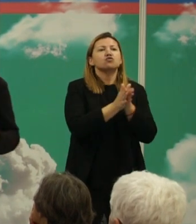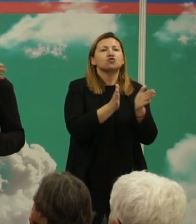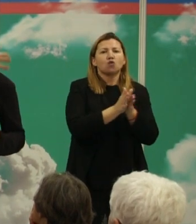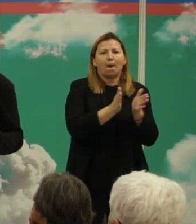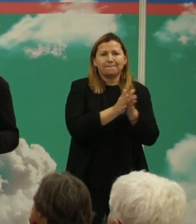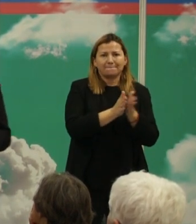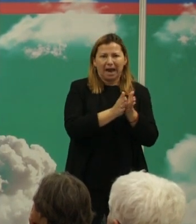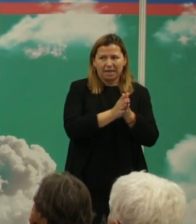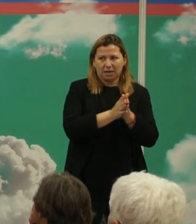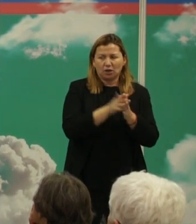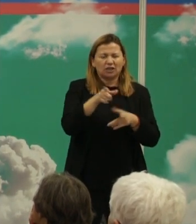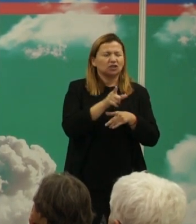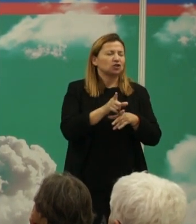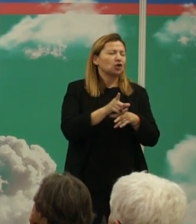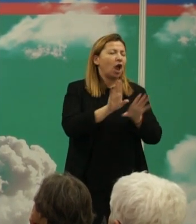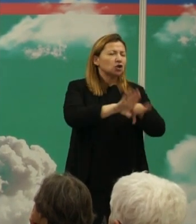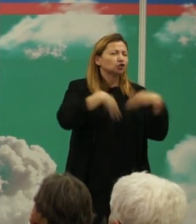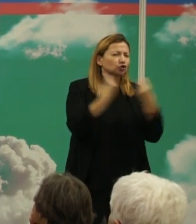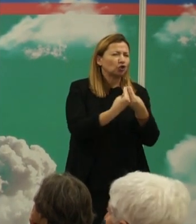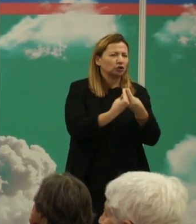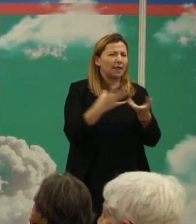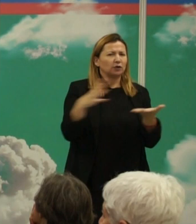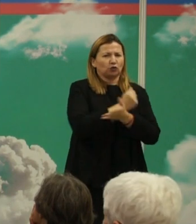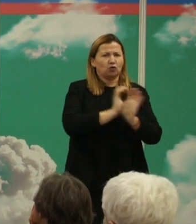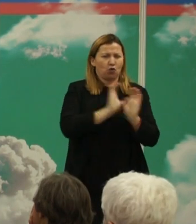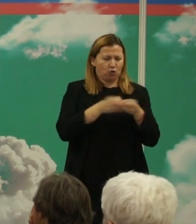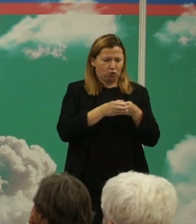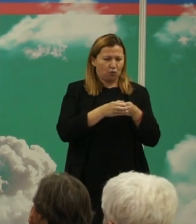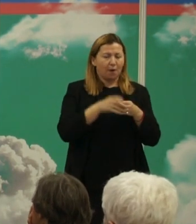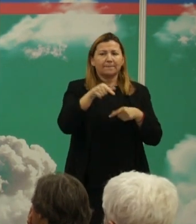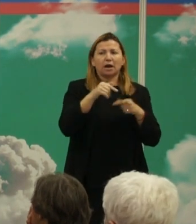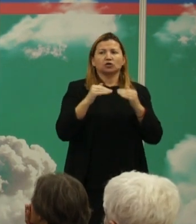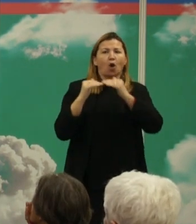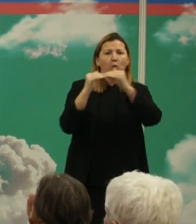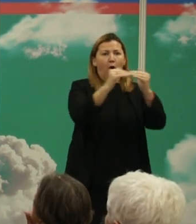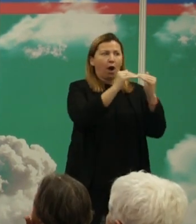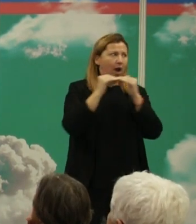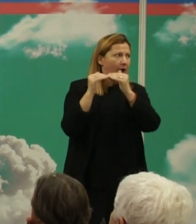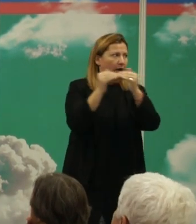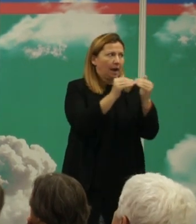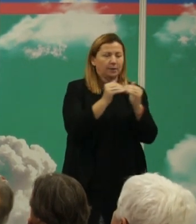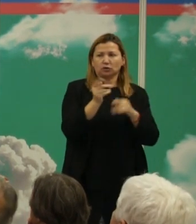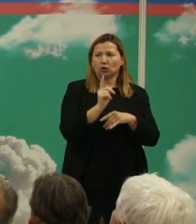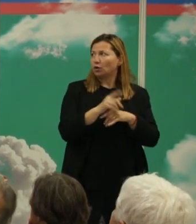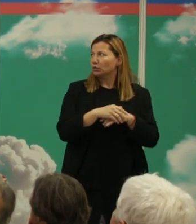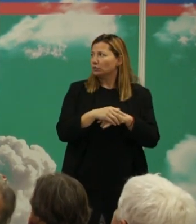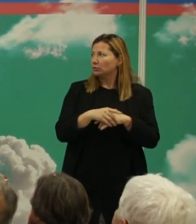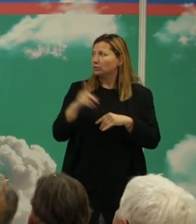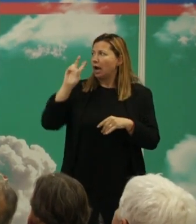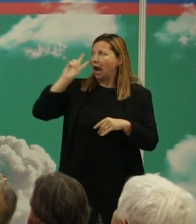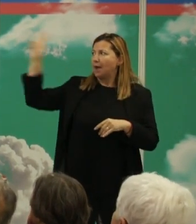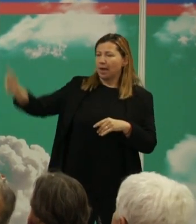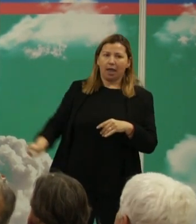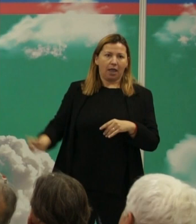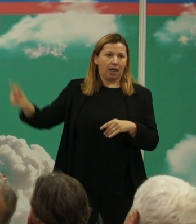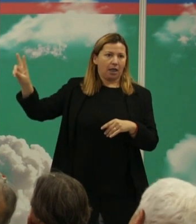de violencia de todo el grupo pero claro la violencia no está distribuida homogéneamente entre todas las especies de hecho aquí tenéis el top no